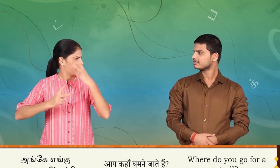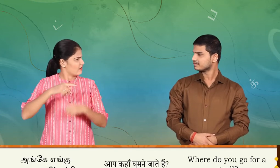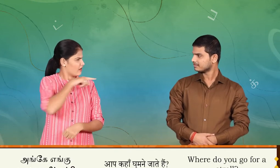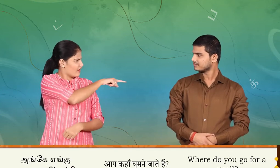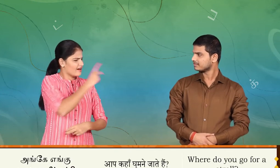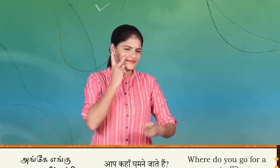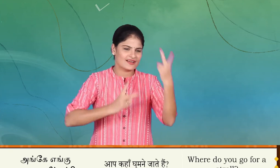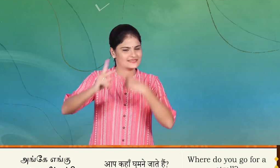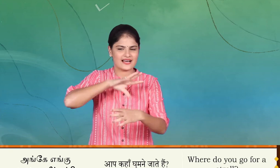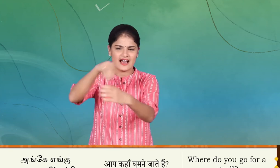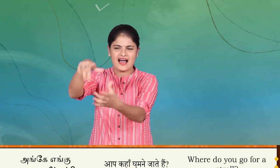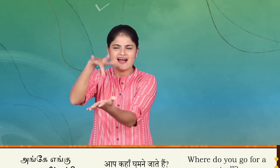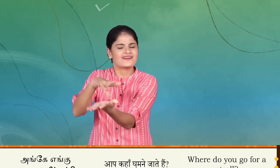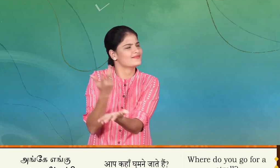அங்கி எங்கு உளாவு வீர்கள்